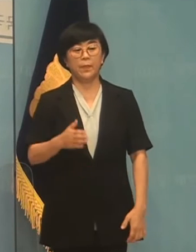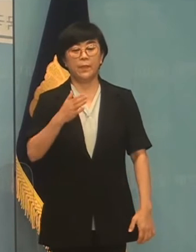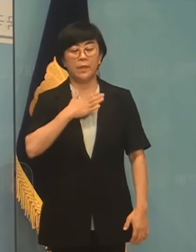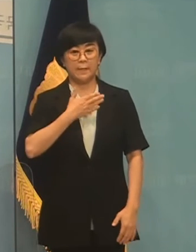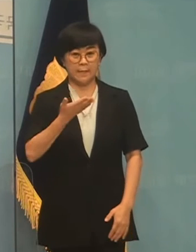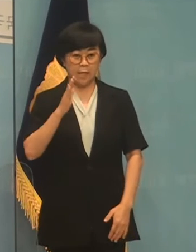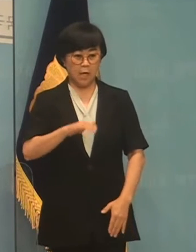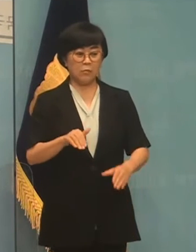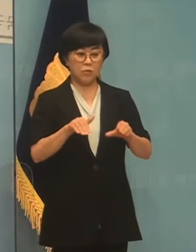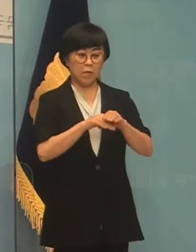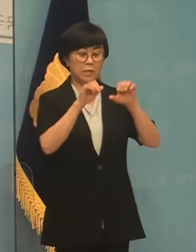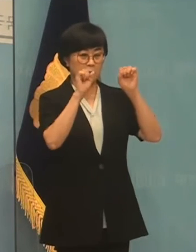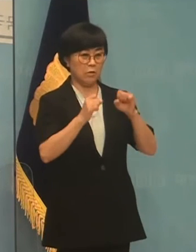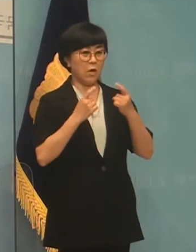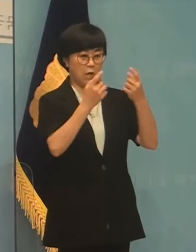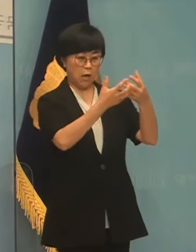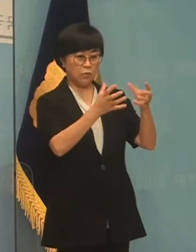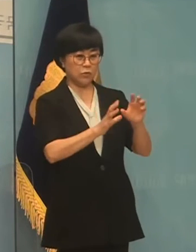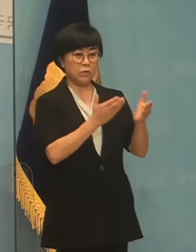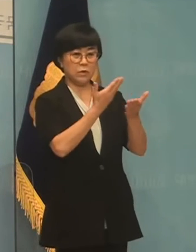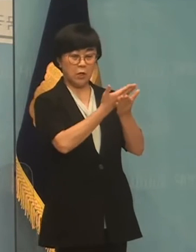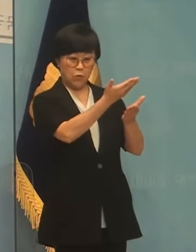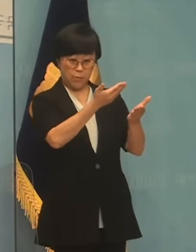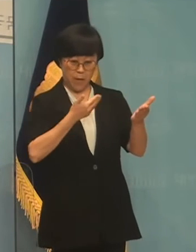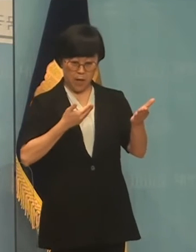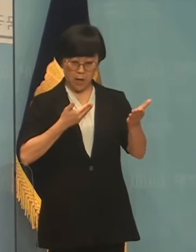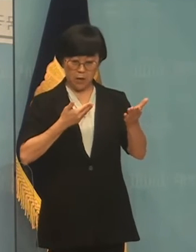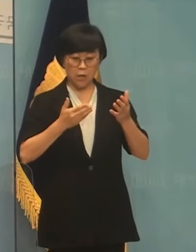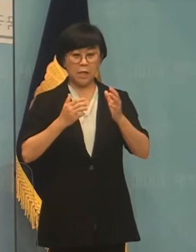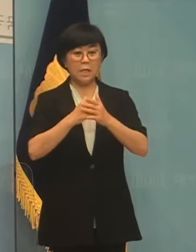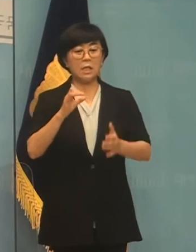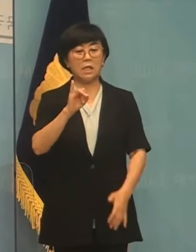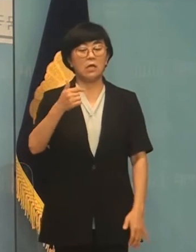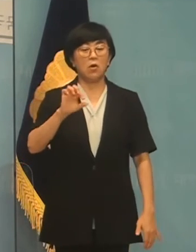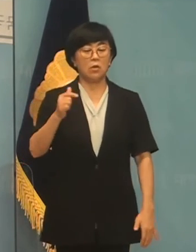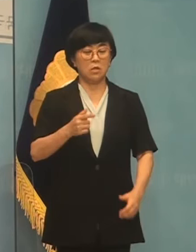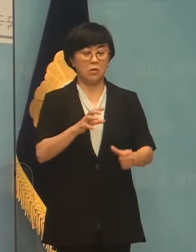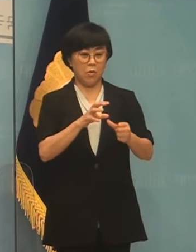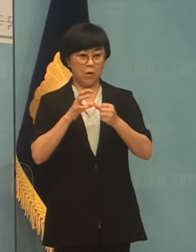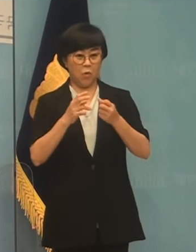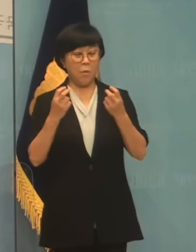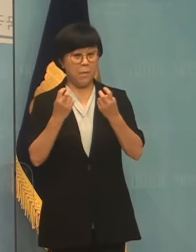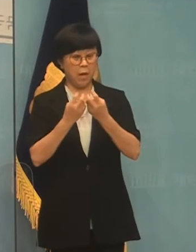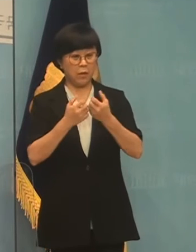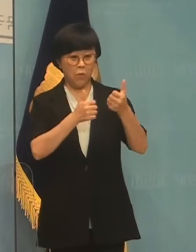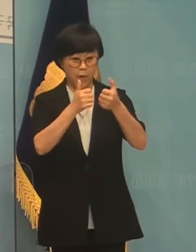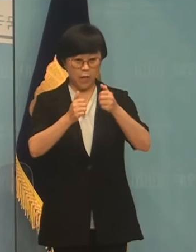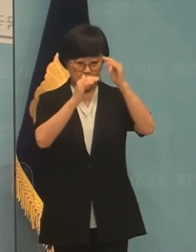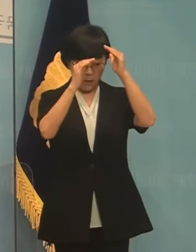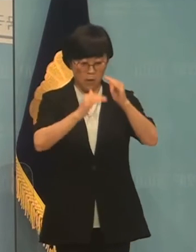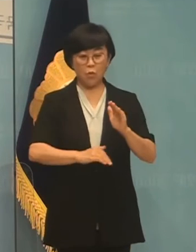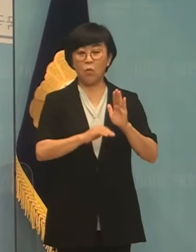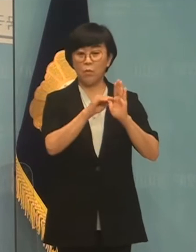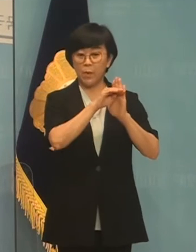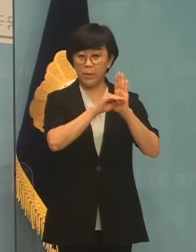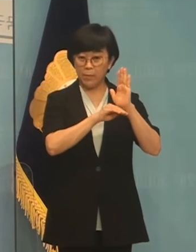문제부로부터 대출받은 국가기정 미건의 소장권 활용 방안 해외로에 따르면